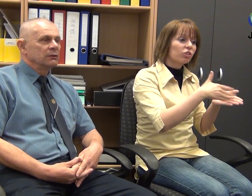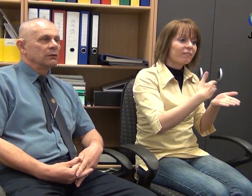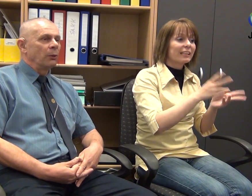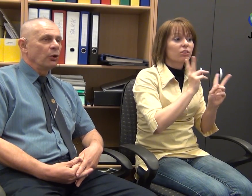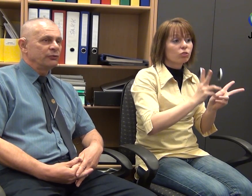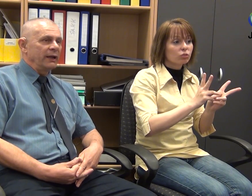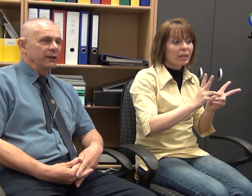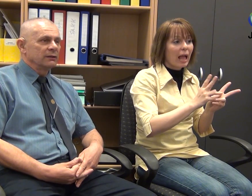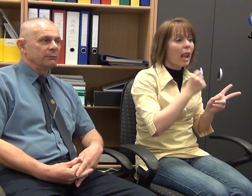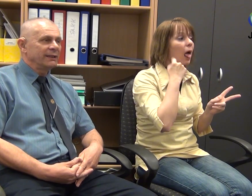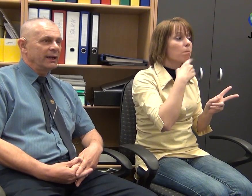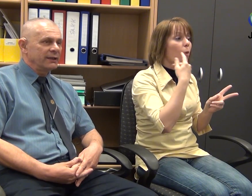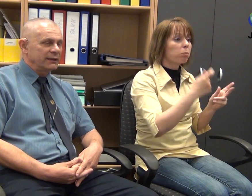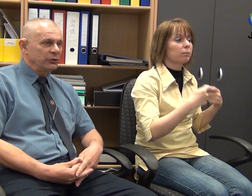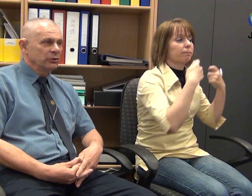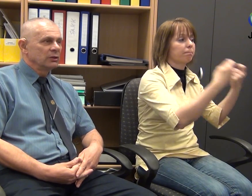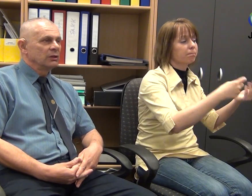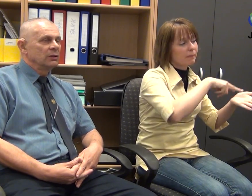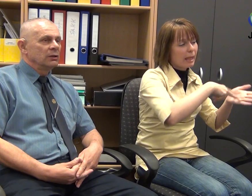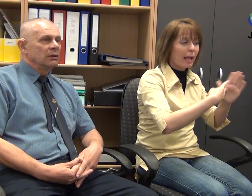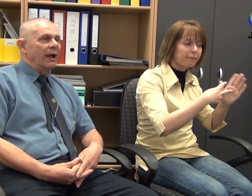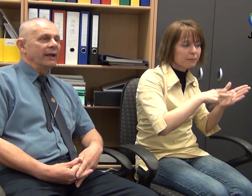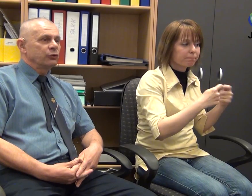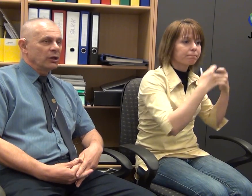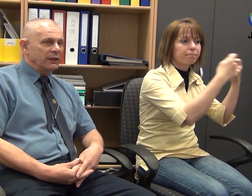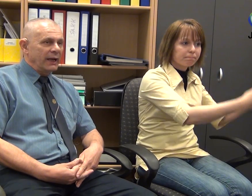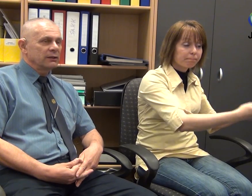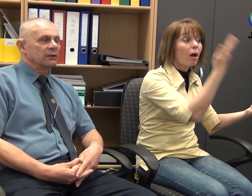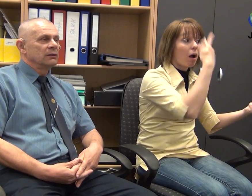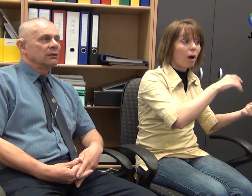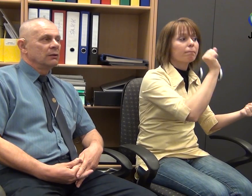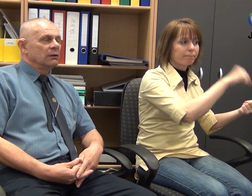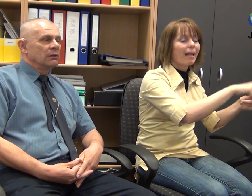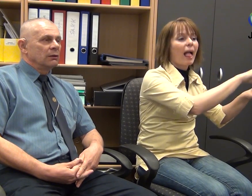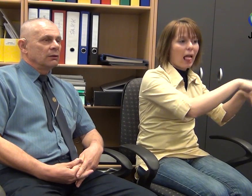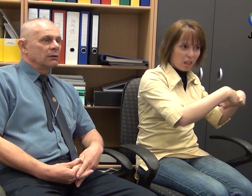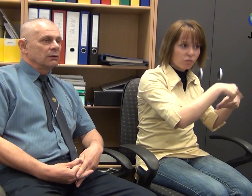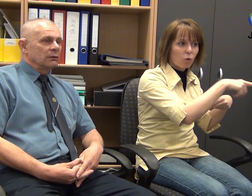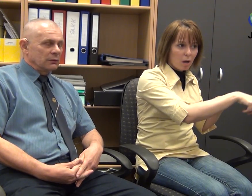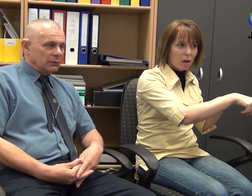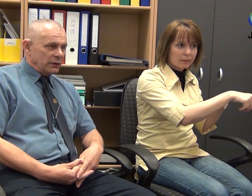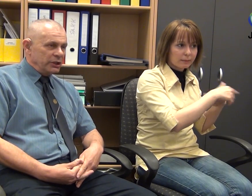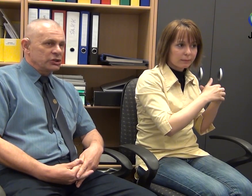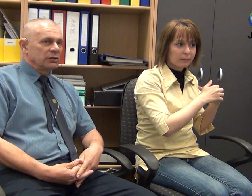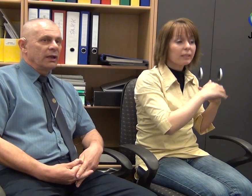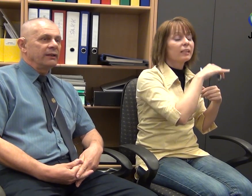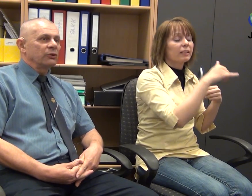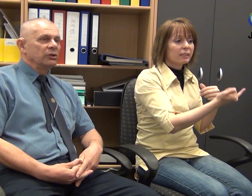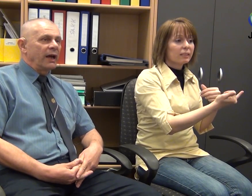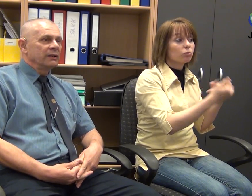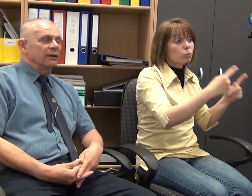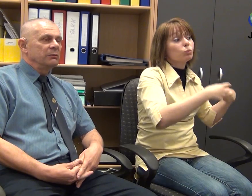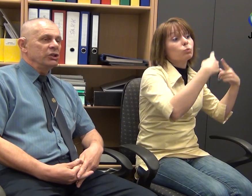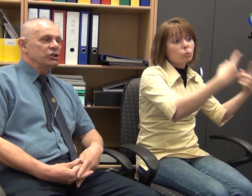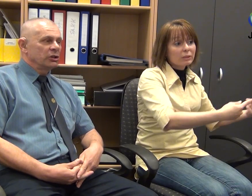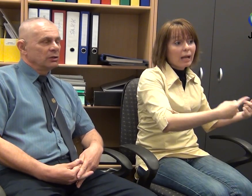kell a MOB felé beteljesztenünk, elfogadják, és ezek